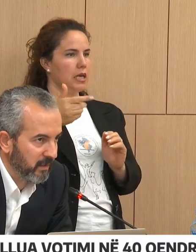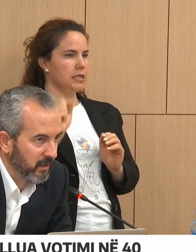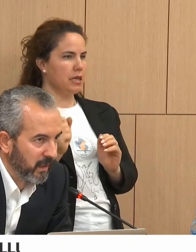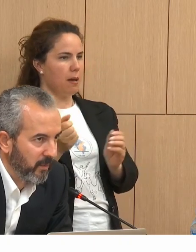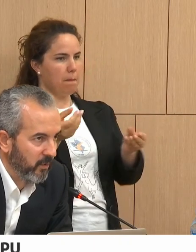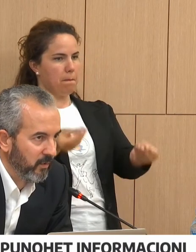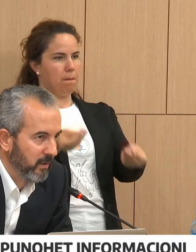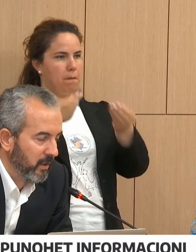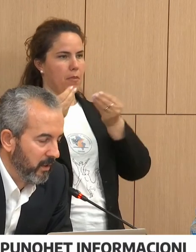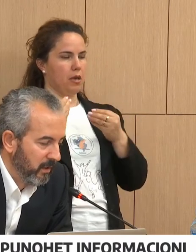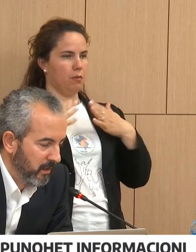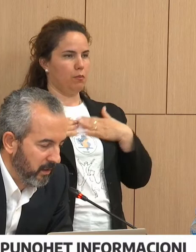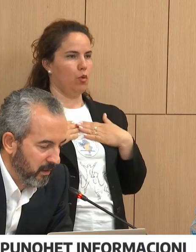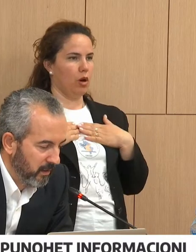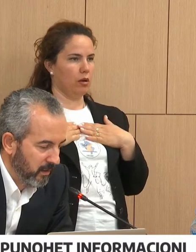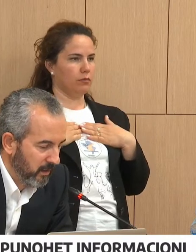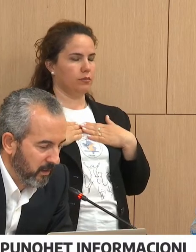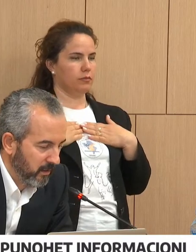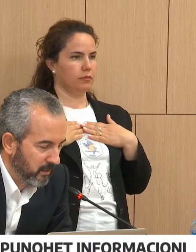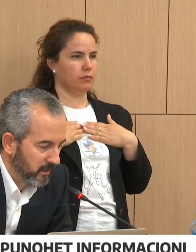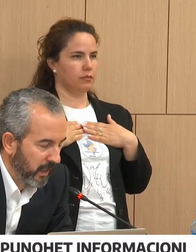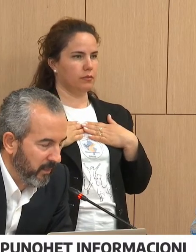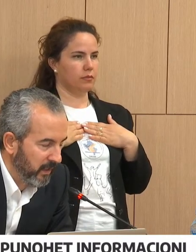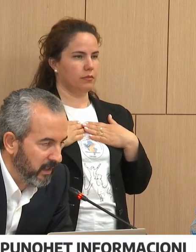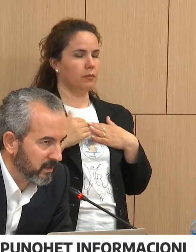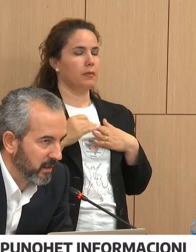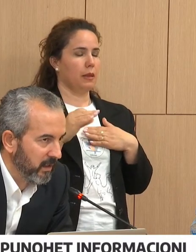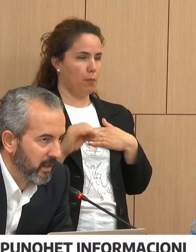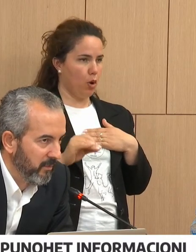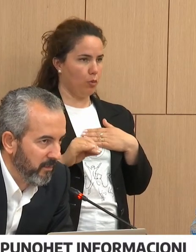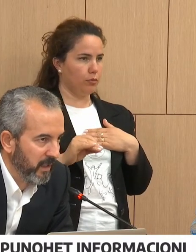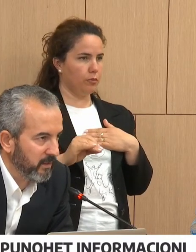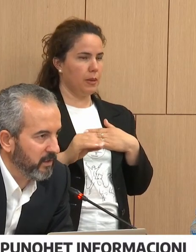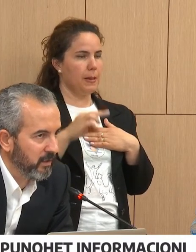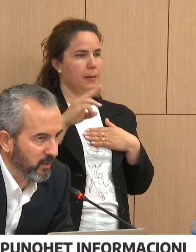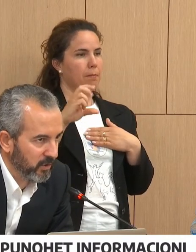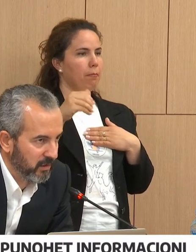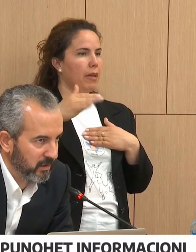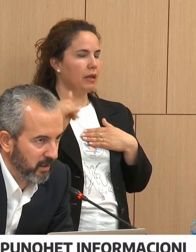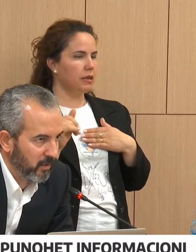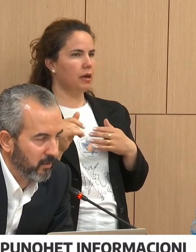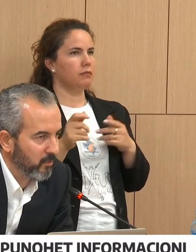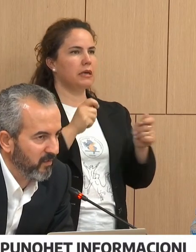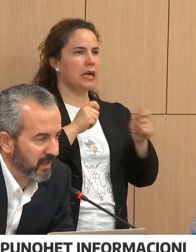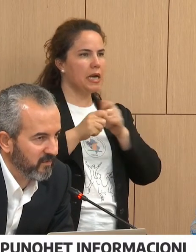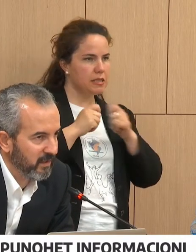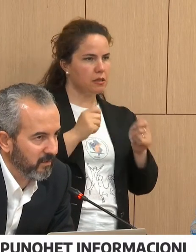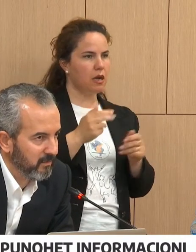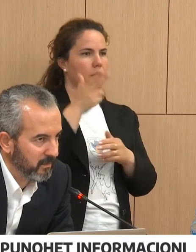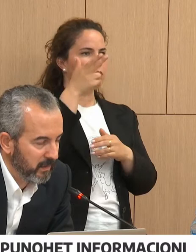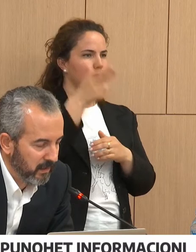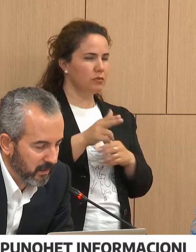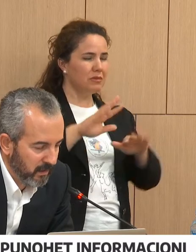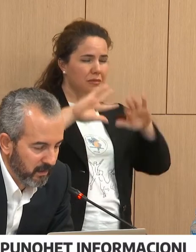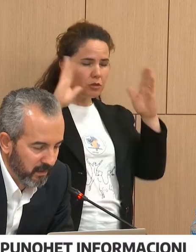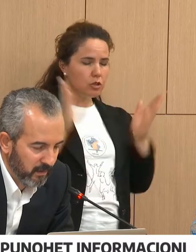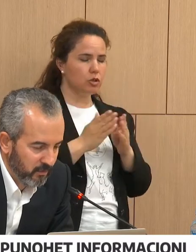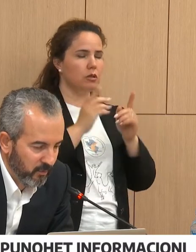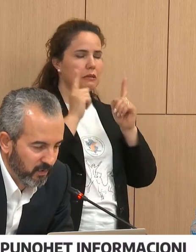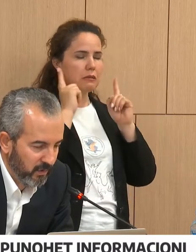transparent dhe i hapur ndaj medjas në lidhe me gjithë procesin zjedohet. Dhe nuk pohlas vedoni